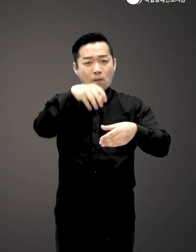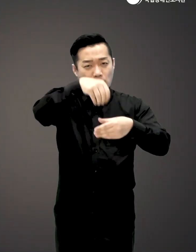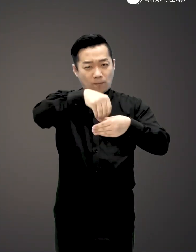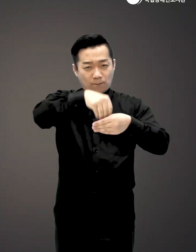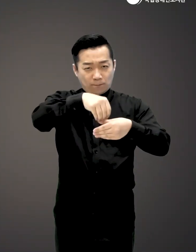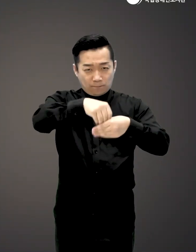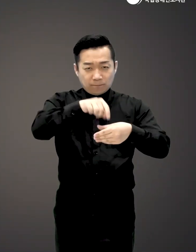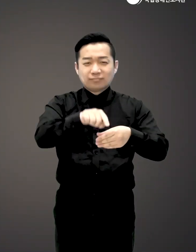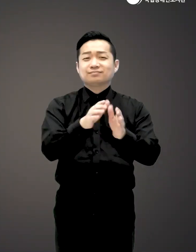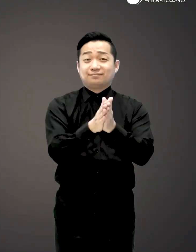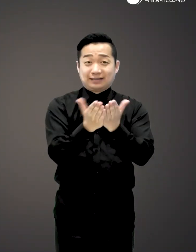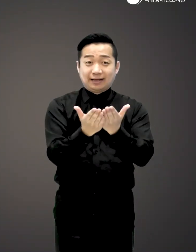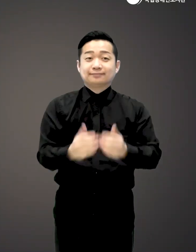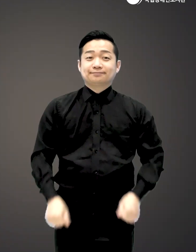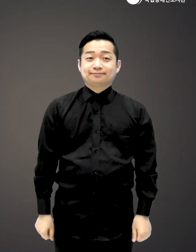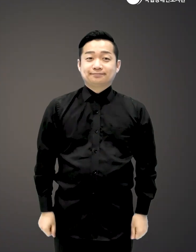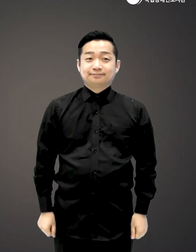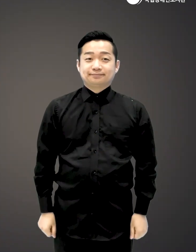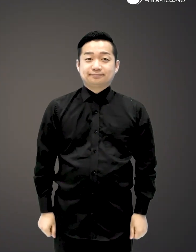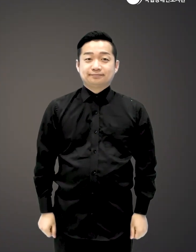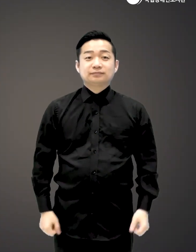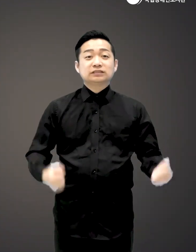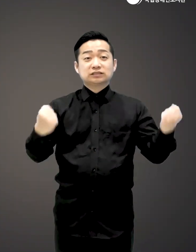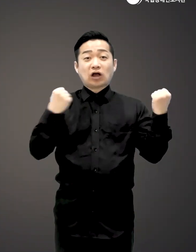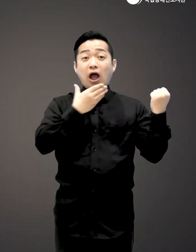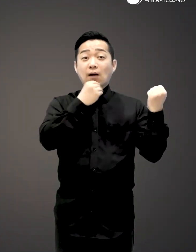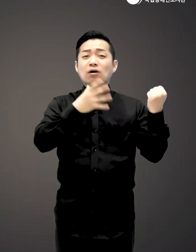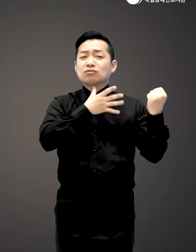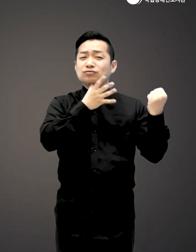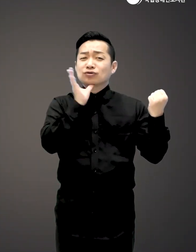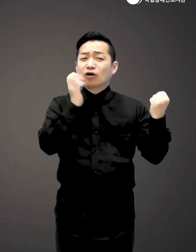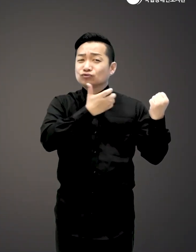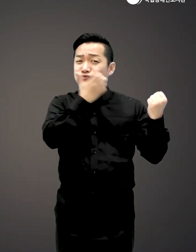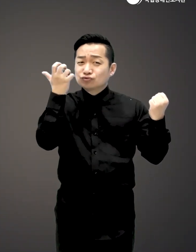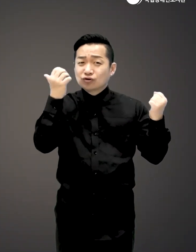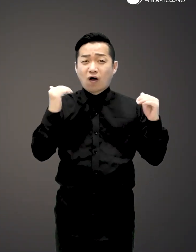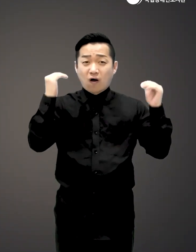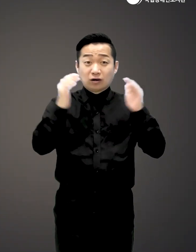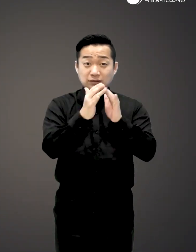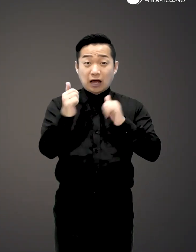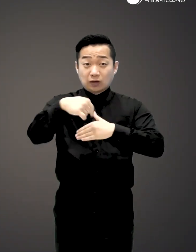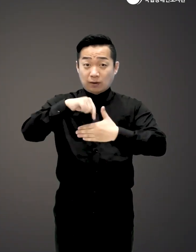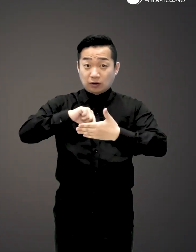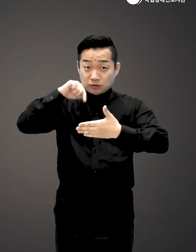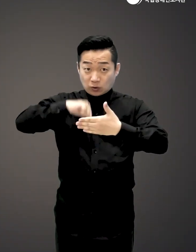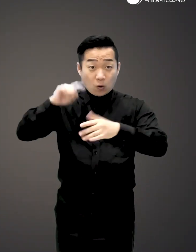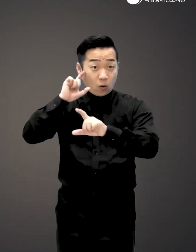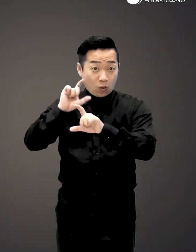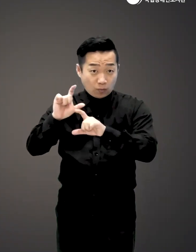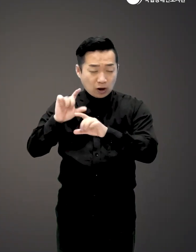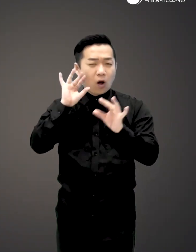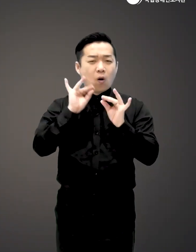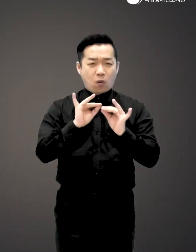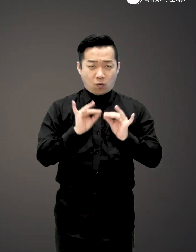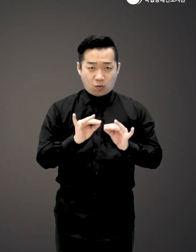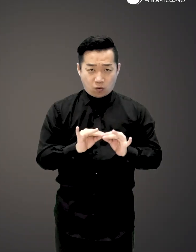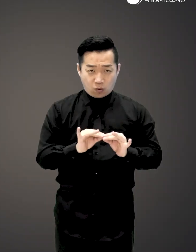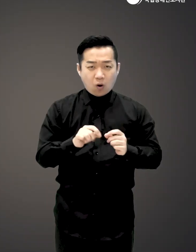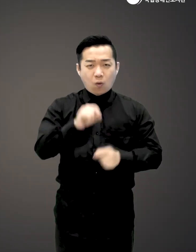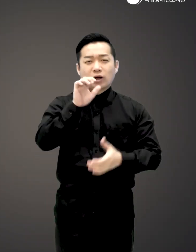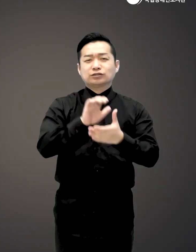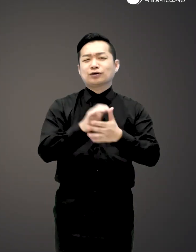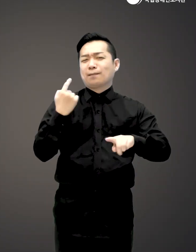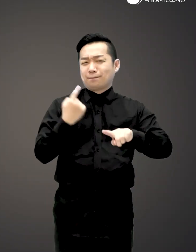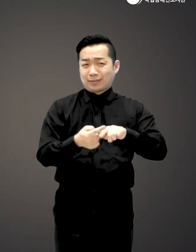꼭꼭 담아낸 책입니다 건강하고 행복한 노후를 꿈꾸는 중장년층의 마음속 고민을 깊이 공감해주는